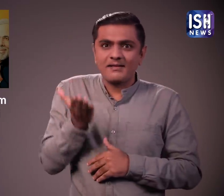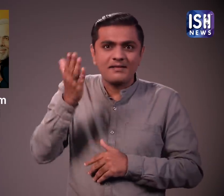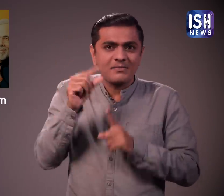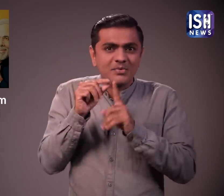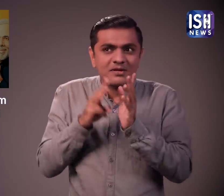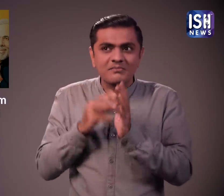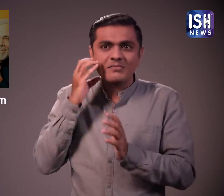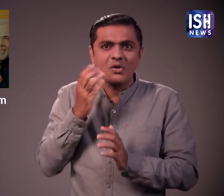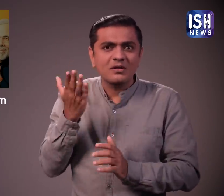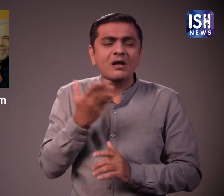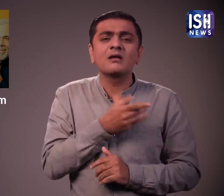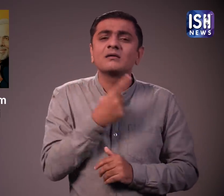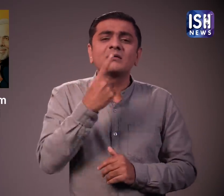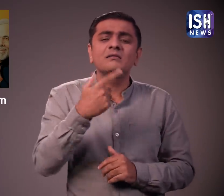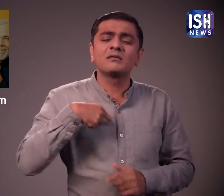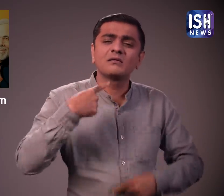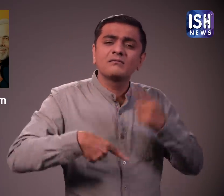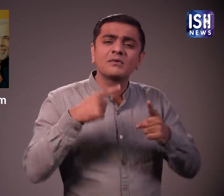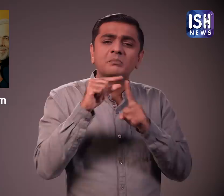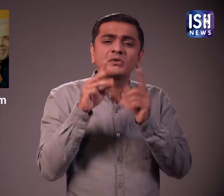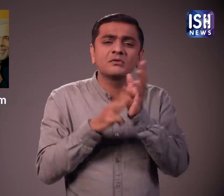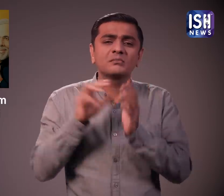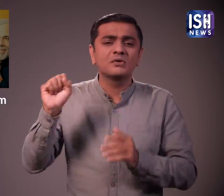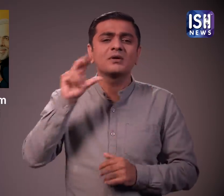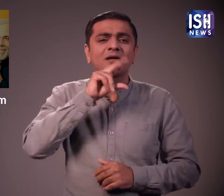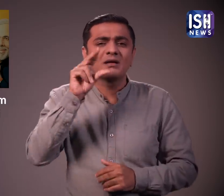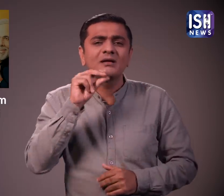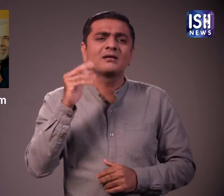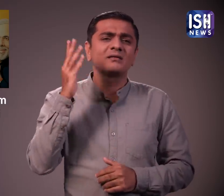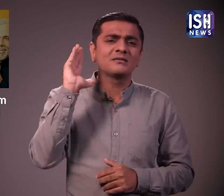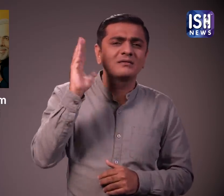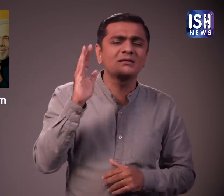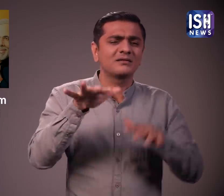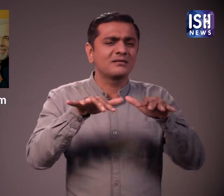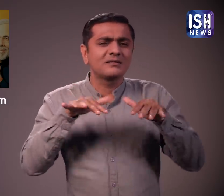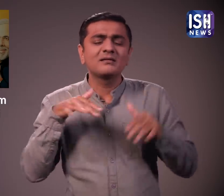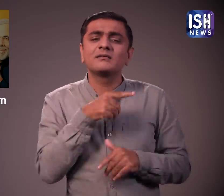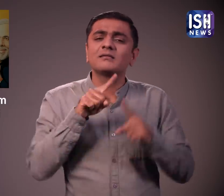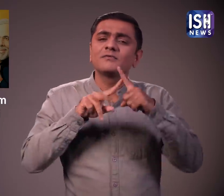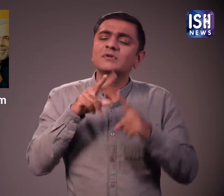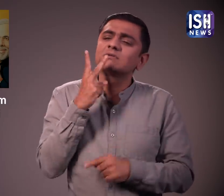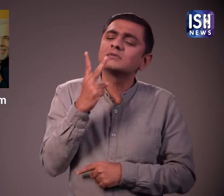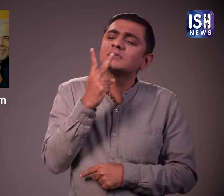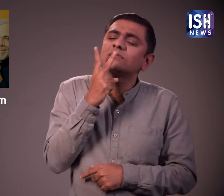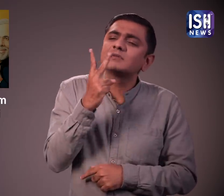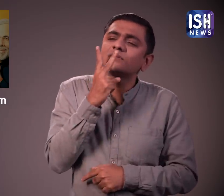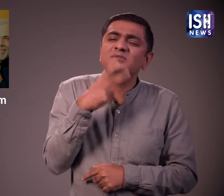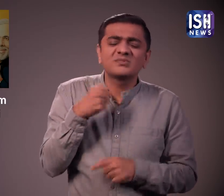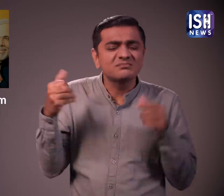पर प्रधान मंत्री मोधी को देखता हूँ और उनसे मिलना चाता था और आखिरकार आज मैं उनसे व्यक्तिकत रूप से मिला